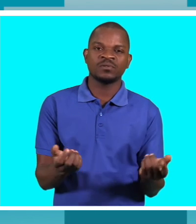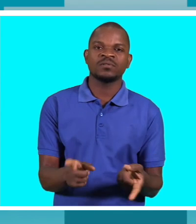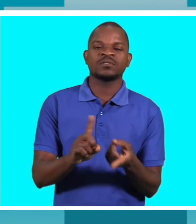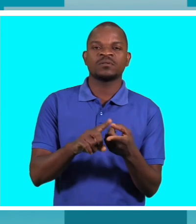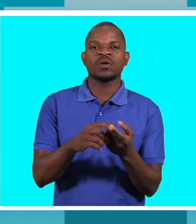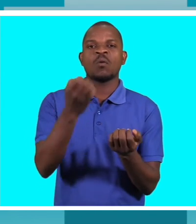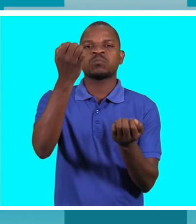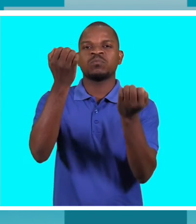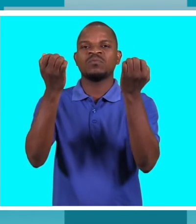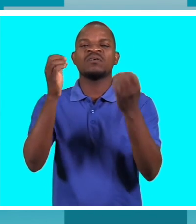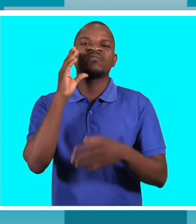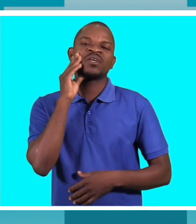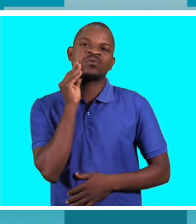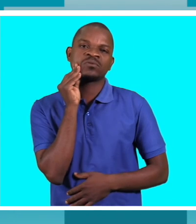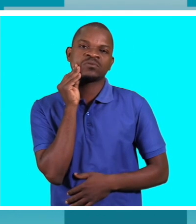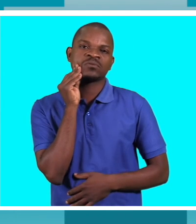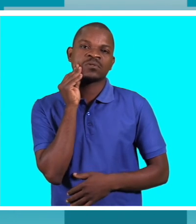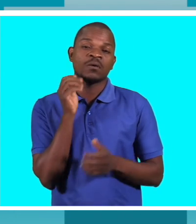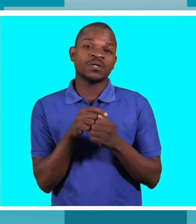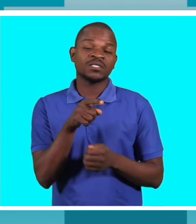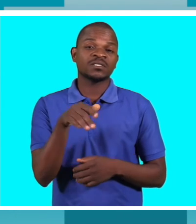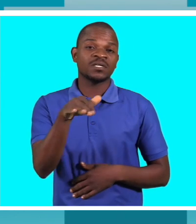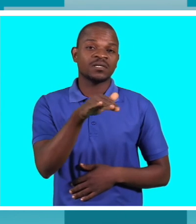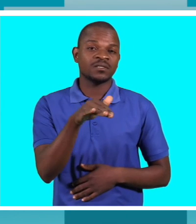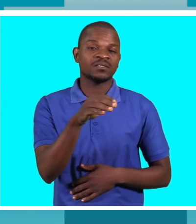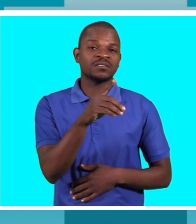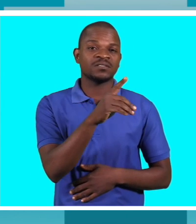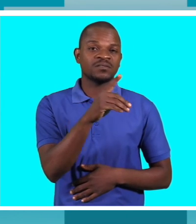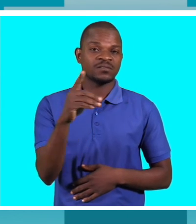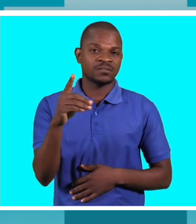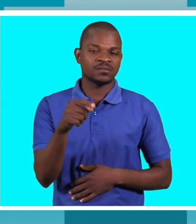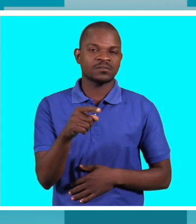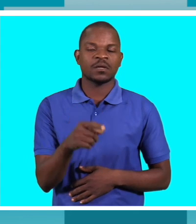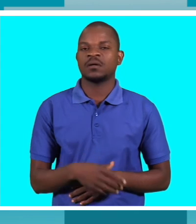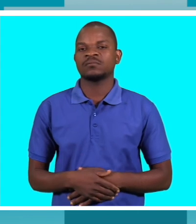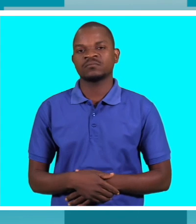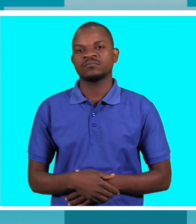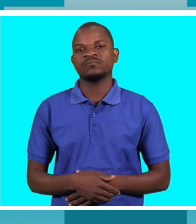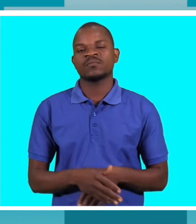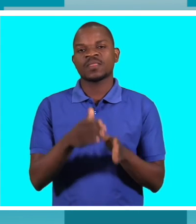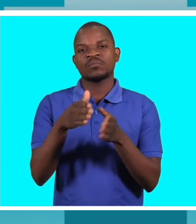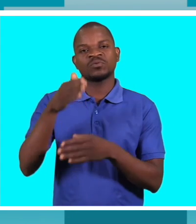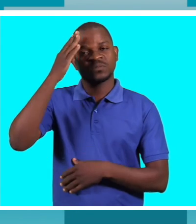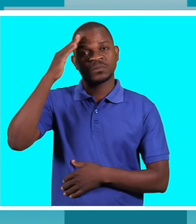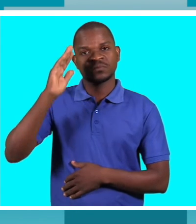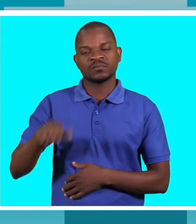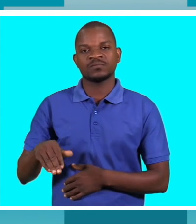e a área da deficiência é que está mais esquecida é que tem mais